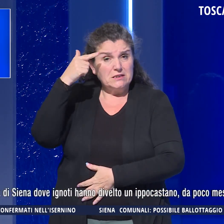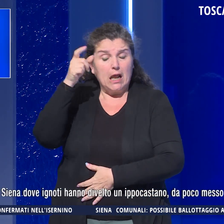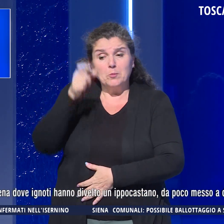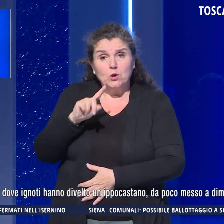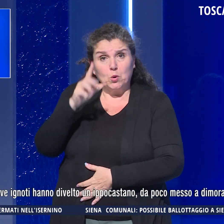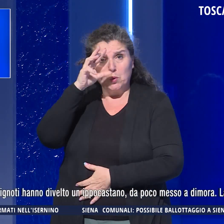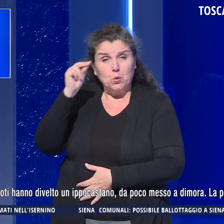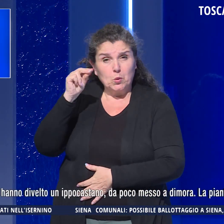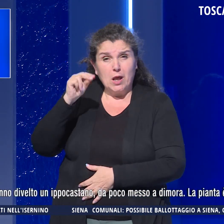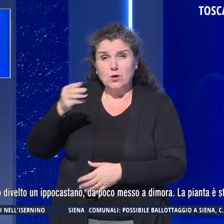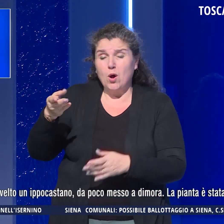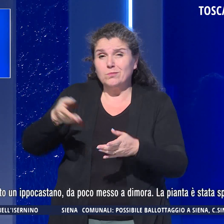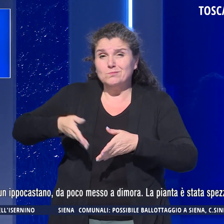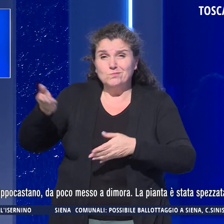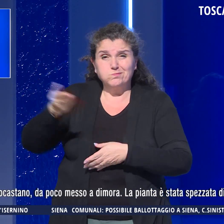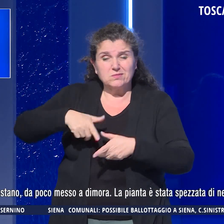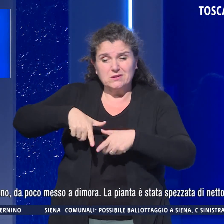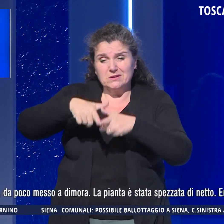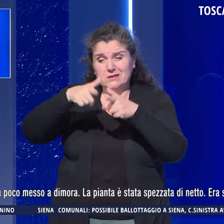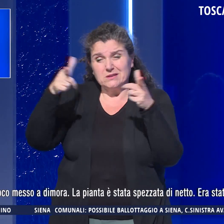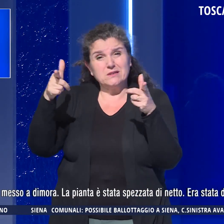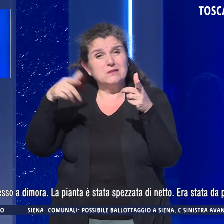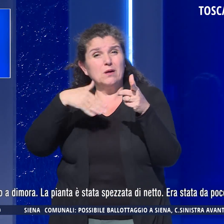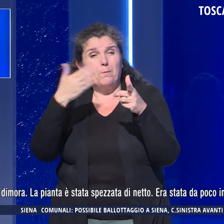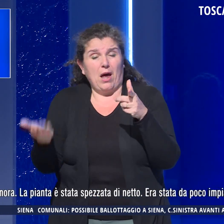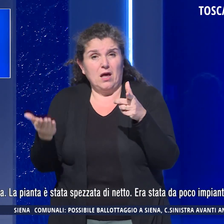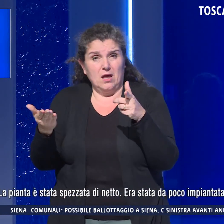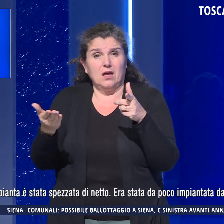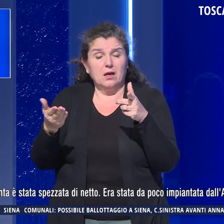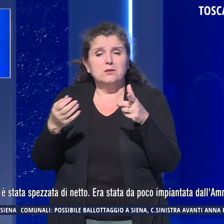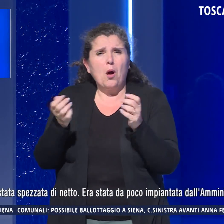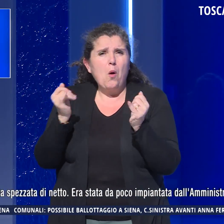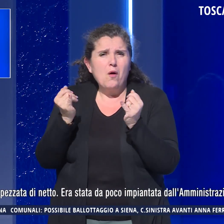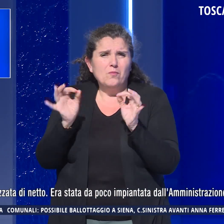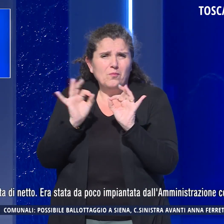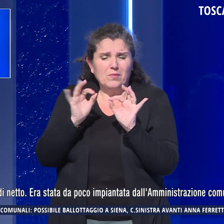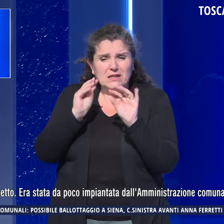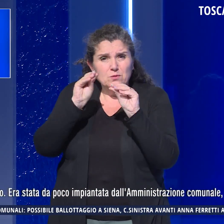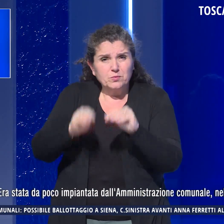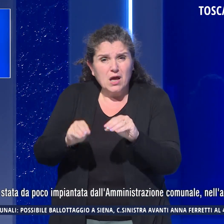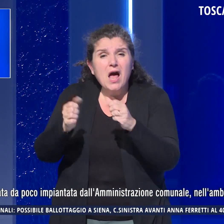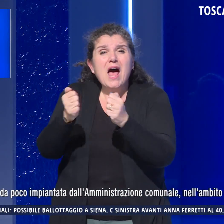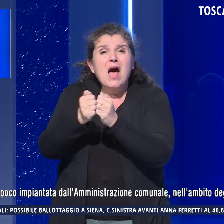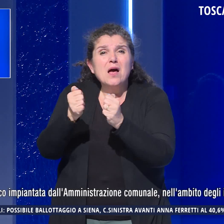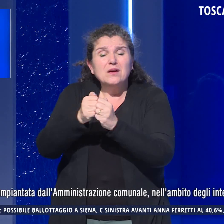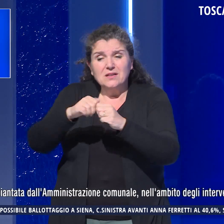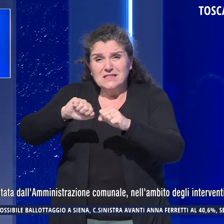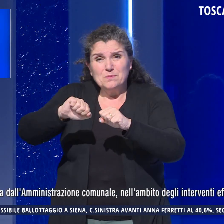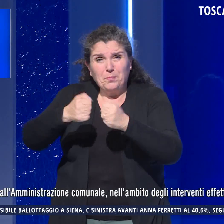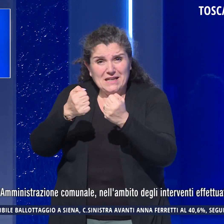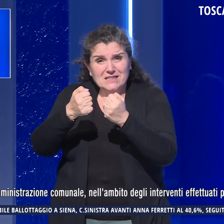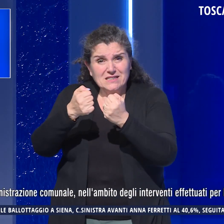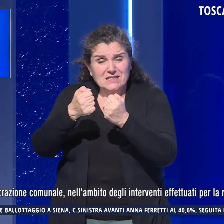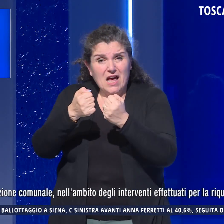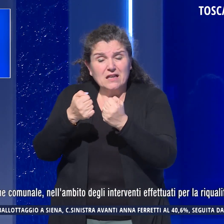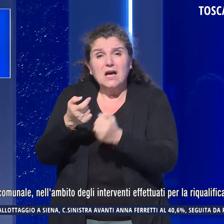ipocastano da poco messo a dimora. La pianta è stata spezzata di netto ed era stata da